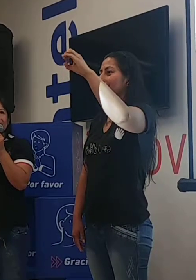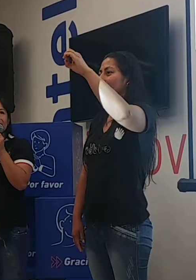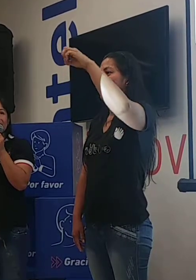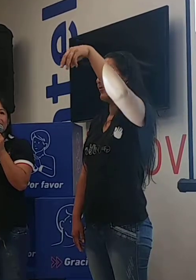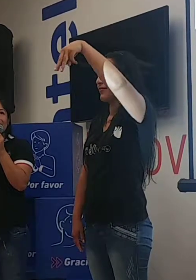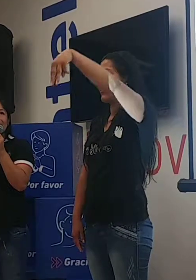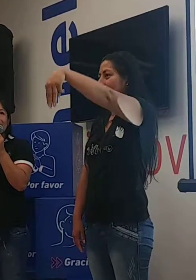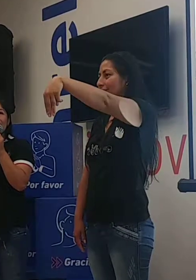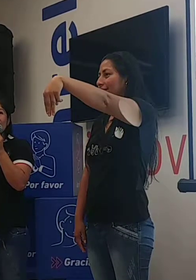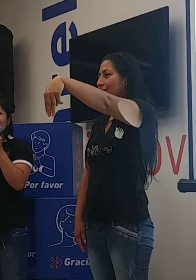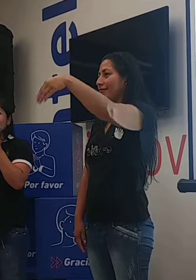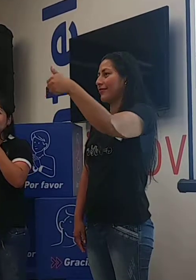Paloma